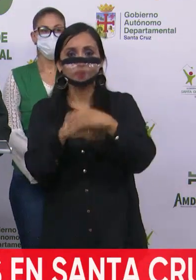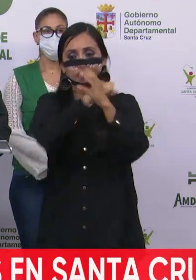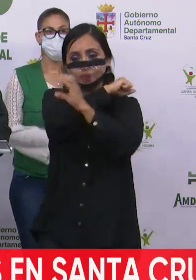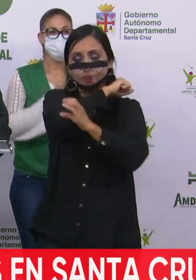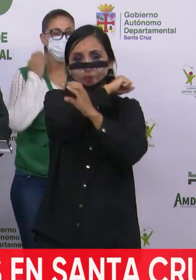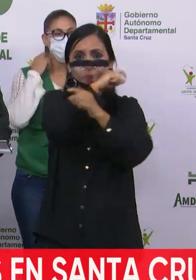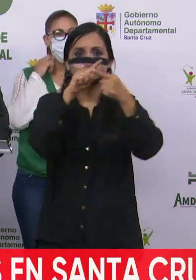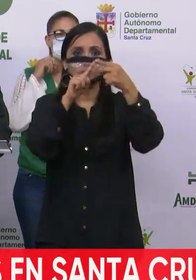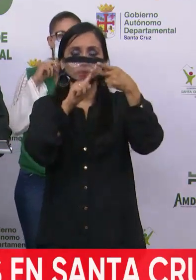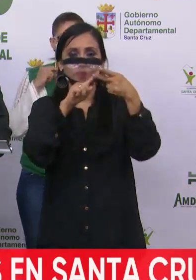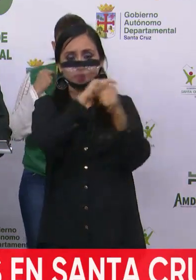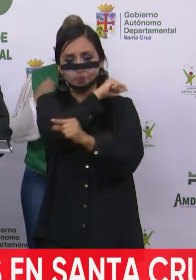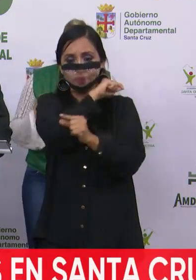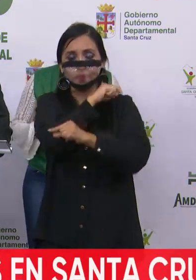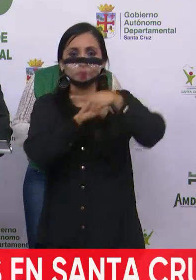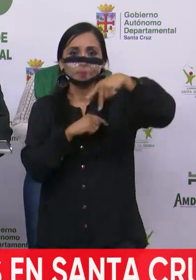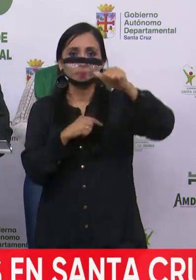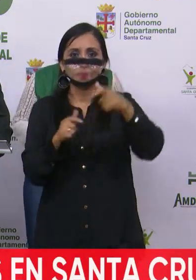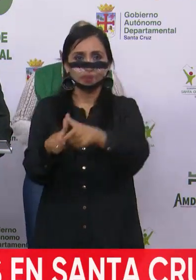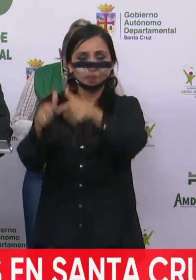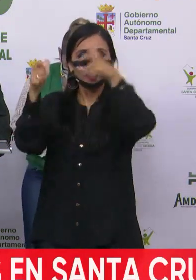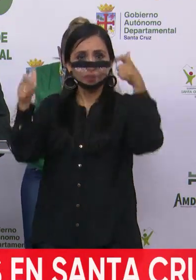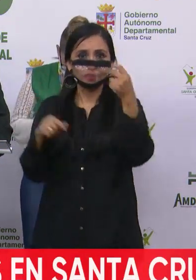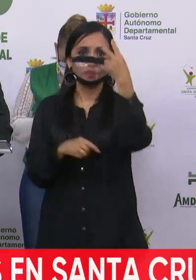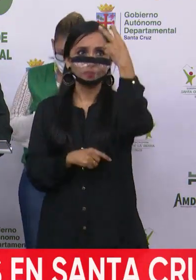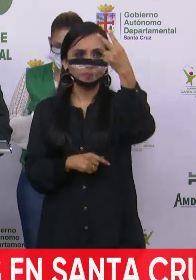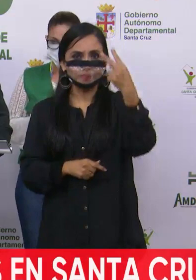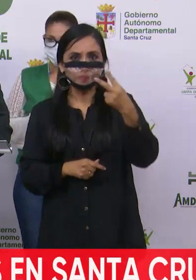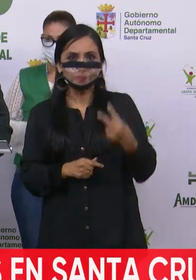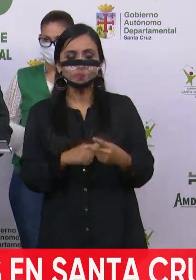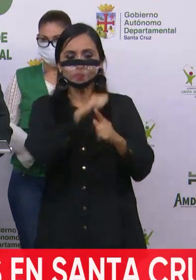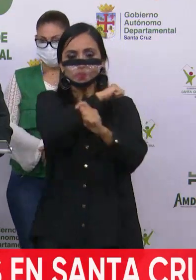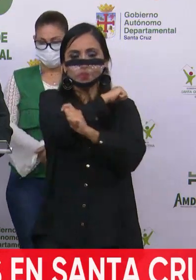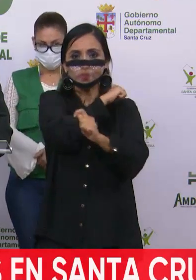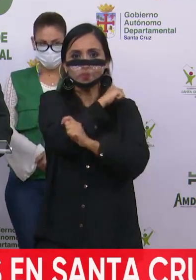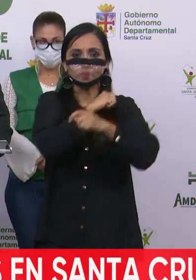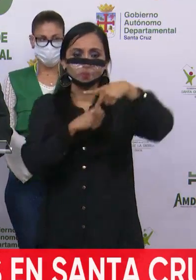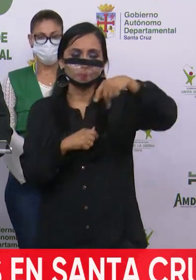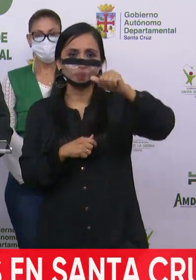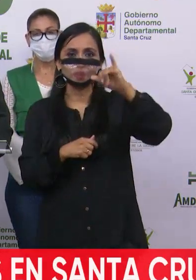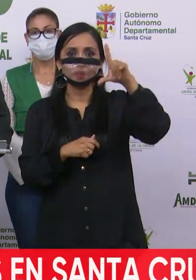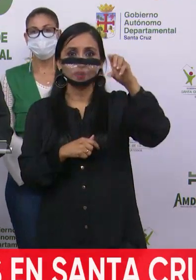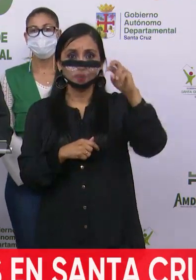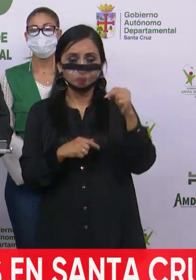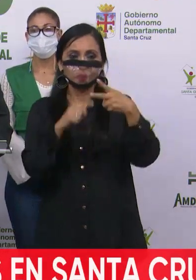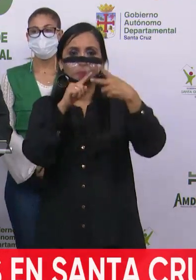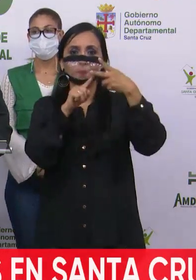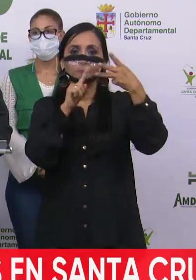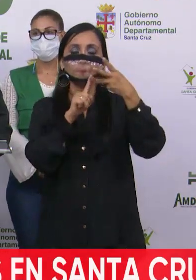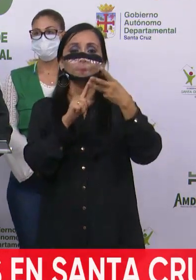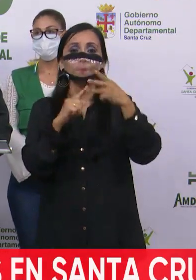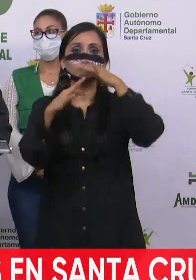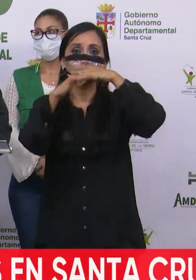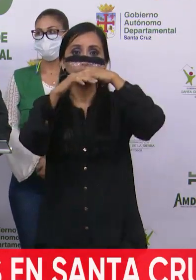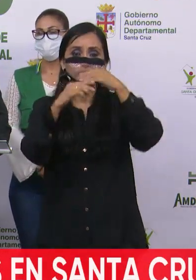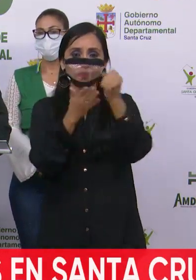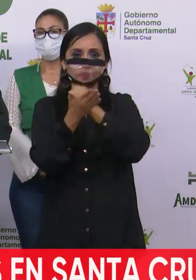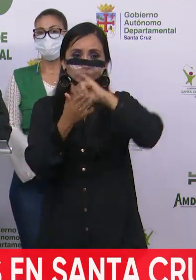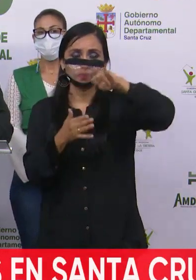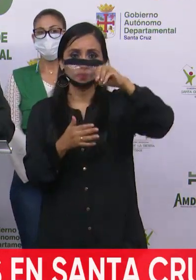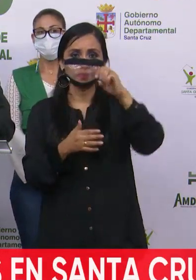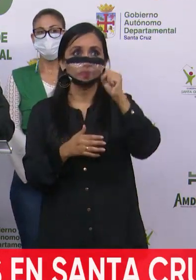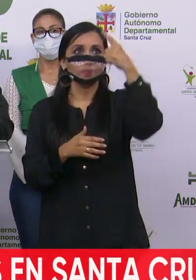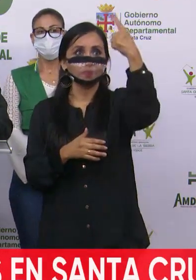Camiri, La Guardia y Pampa Grande, dos casos, tenemos el torno, Pailón, Porongo y San José, un